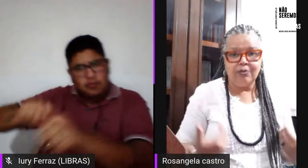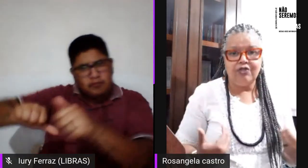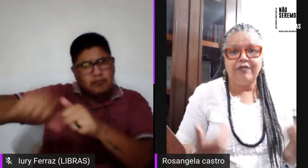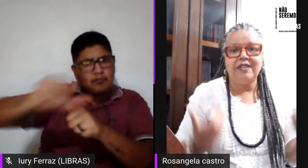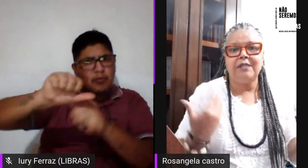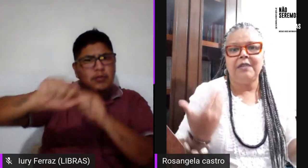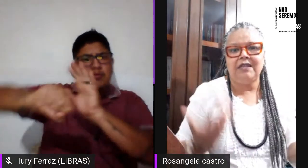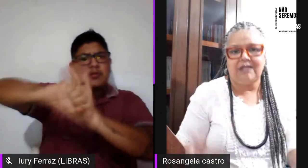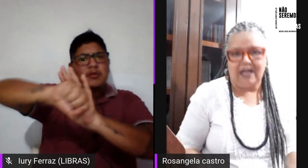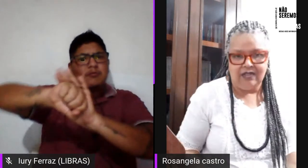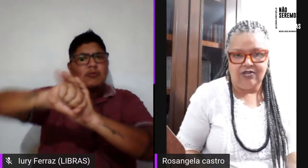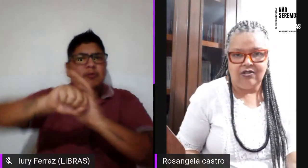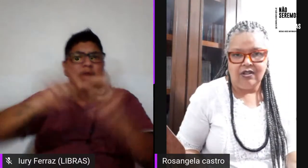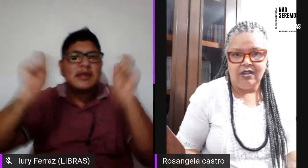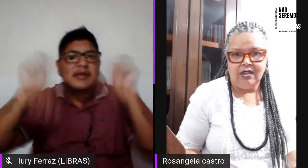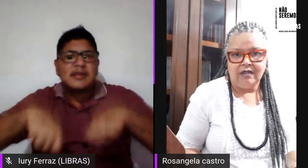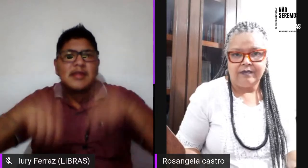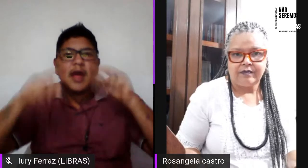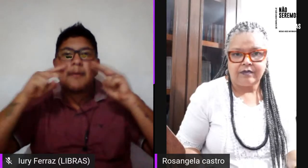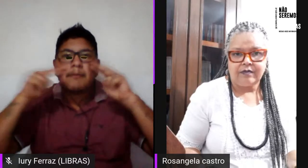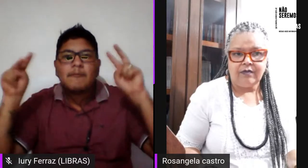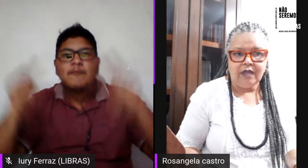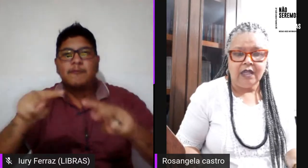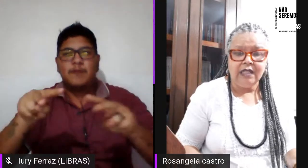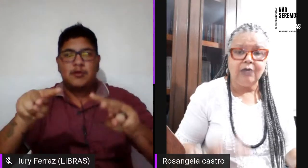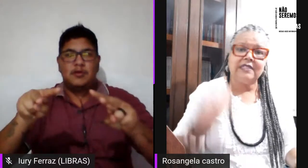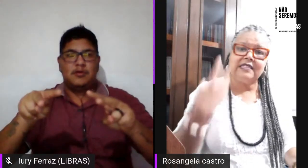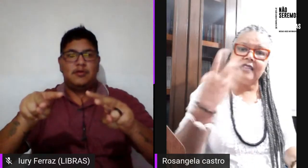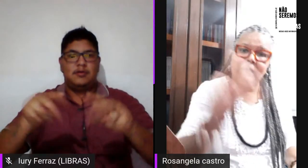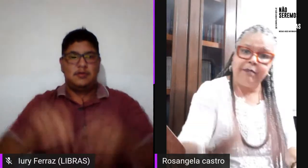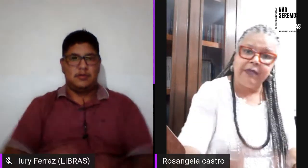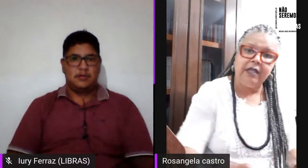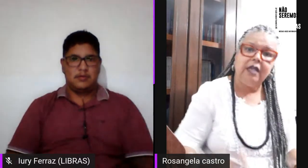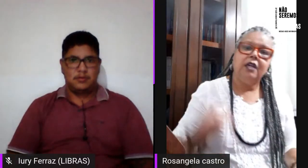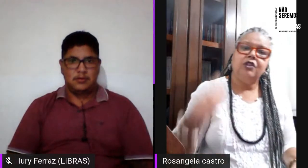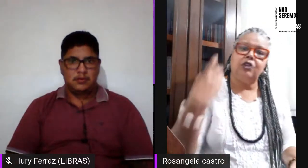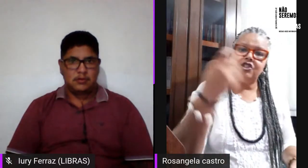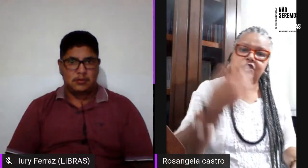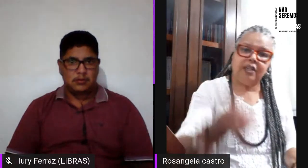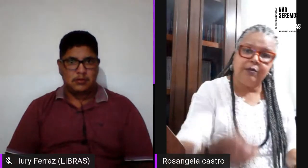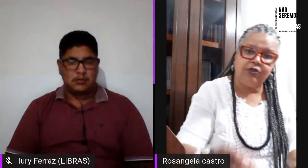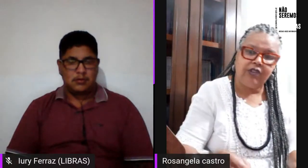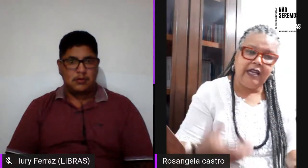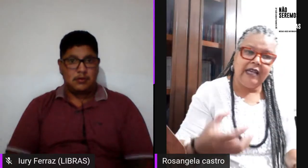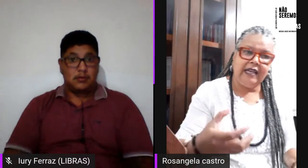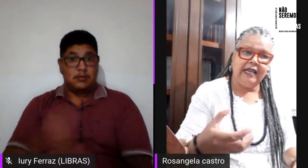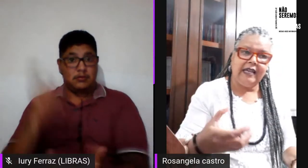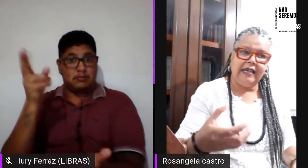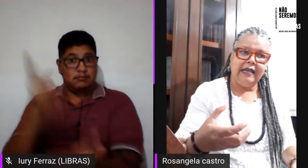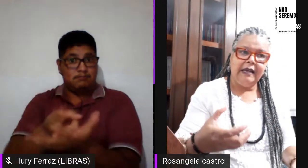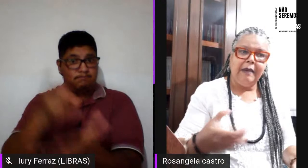sejamos visibilizadas então sempre nós estamos